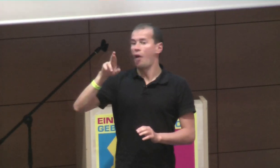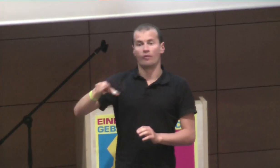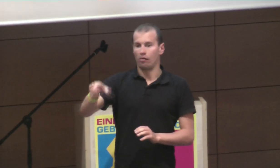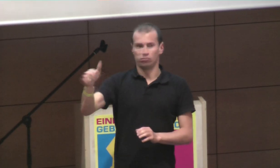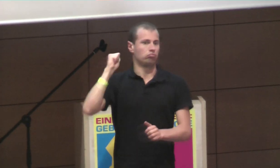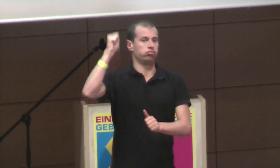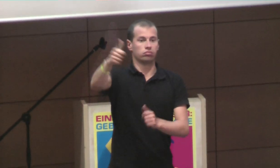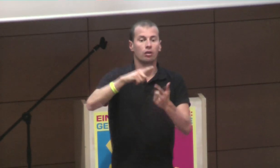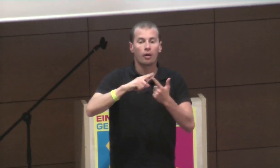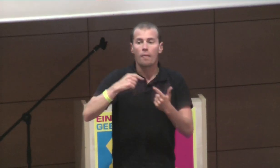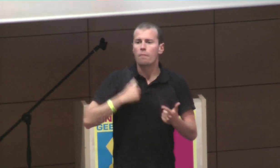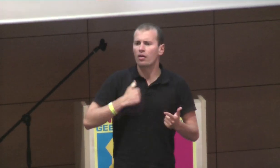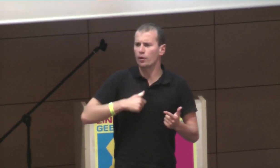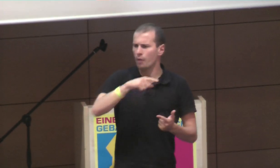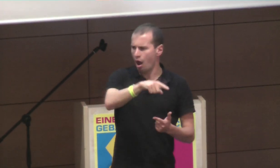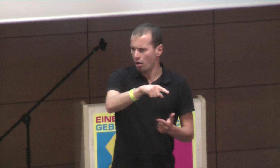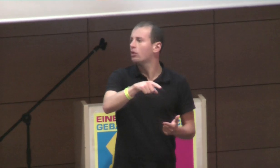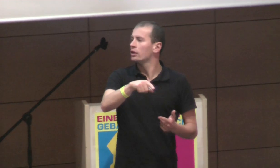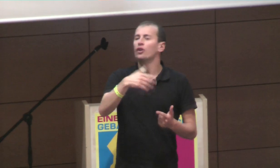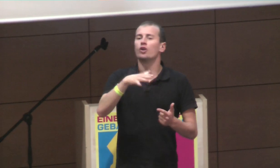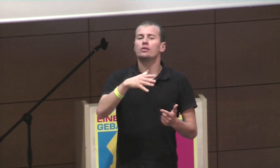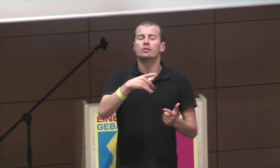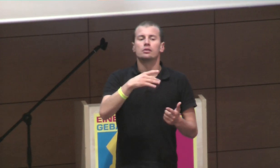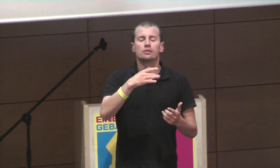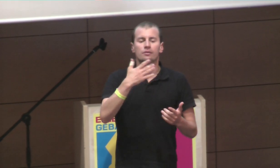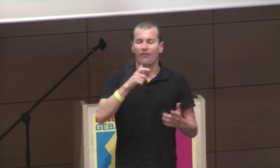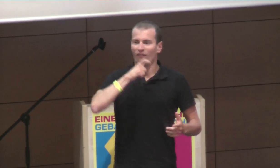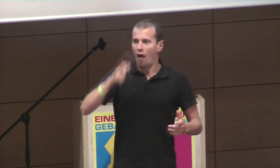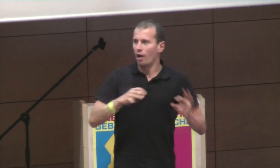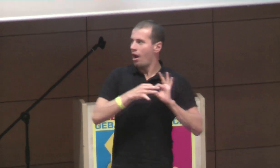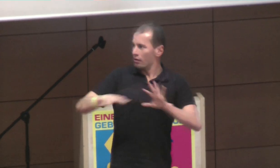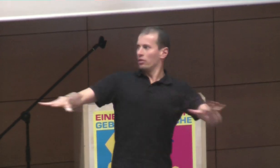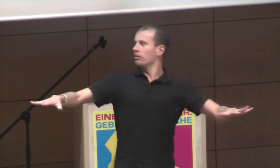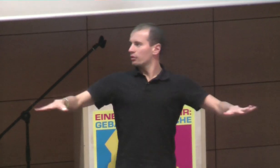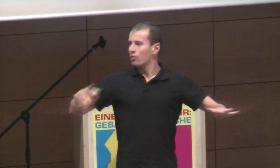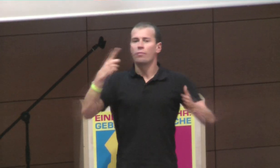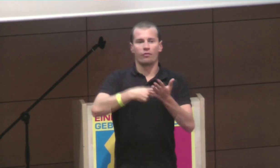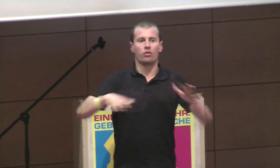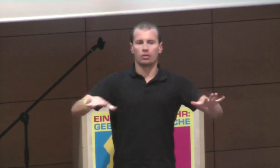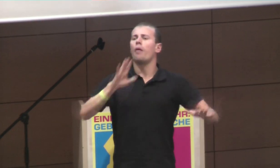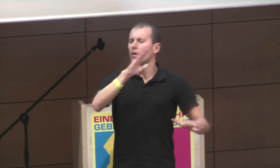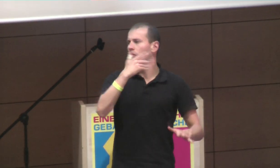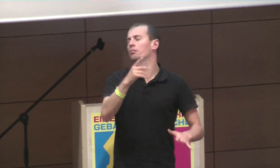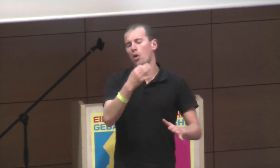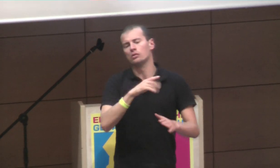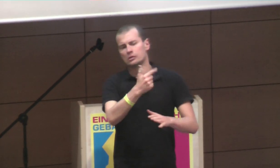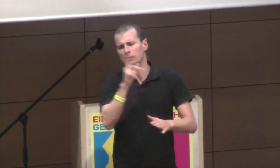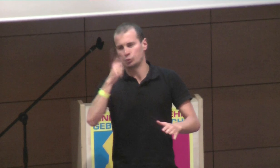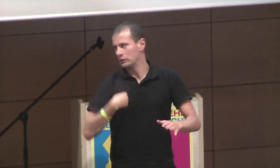die, ähm, die, Intervention in Rheinland-Pfalz zum Beispiel, ist da auch sehr aktiv in dem Bereich, und, ähm, es ist jetzt so, dass die Verantwortlichen